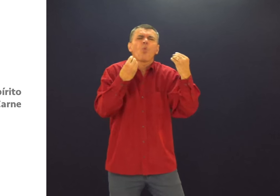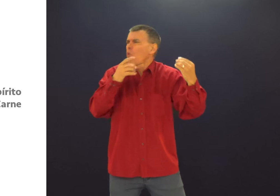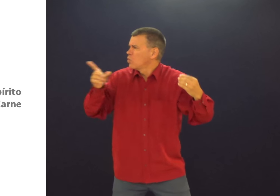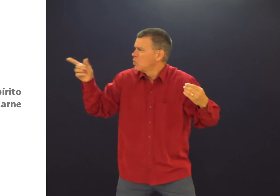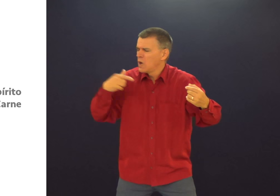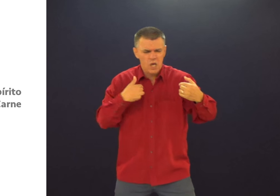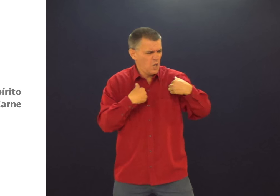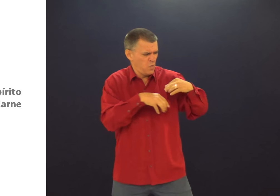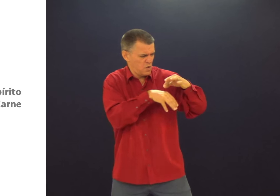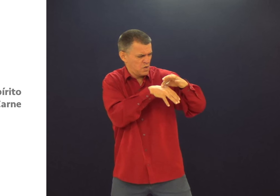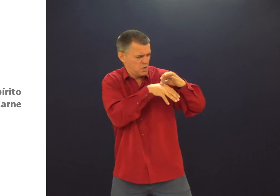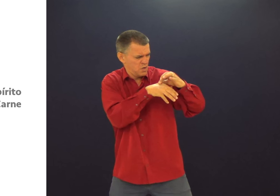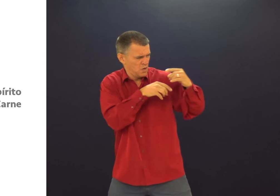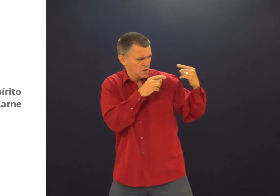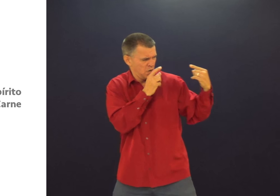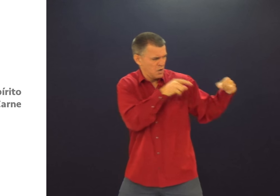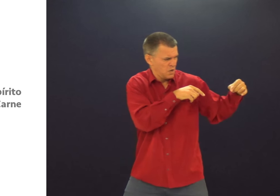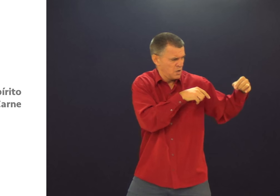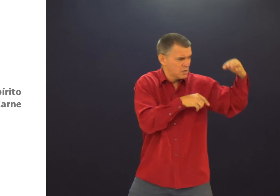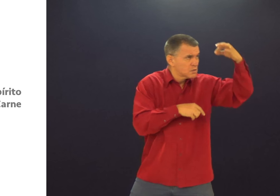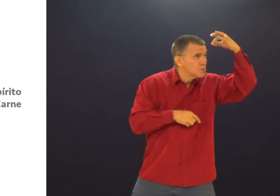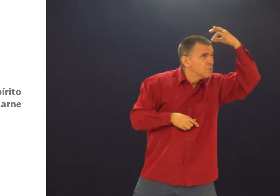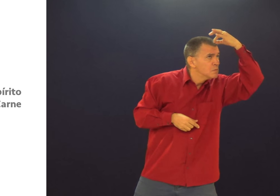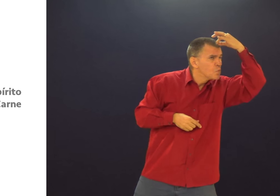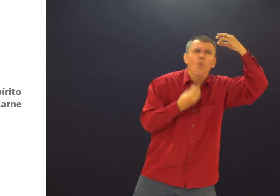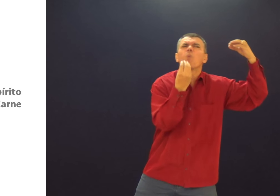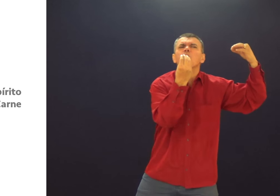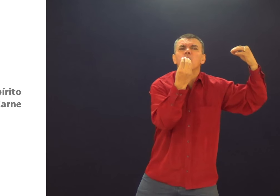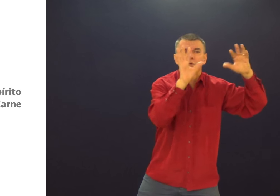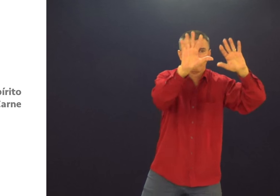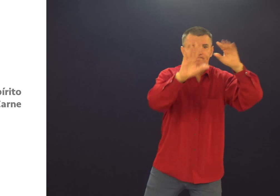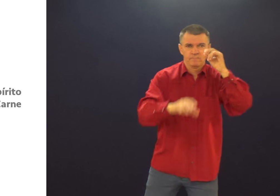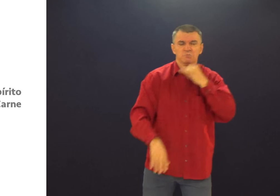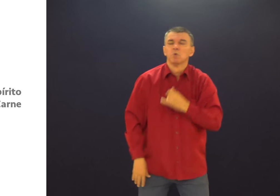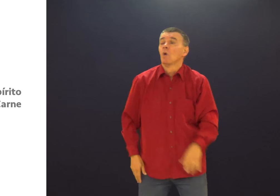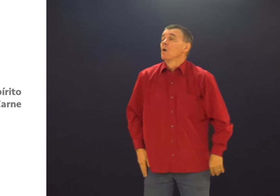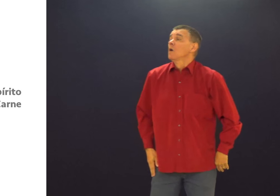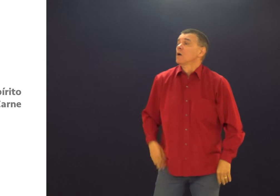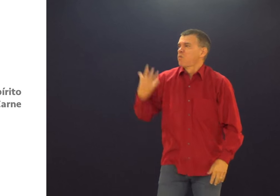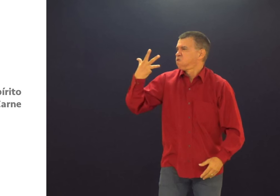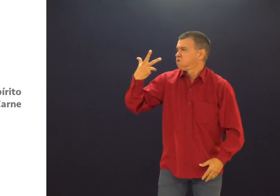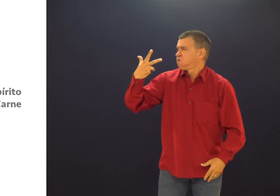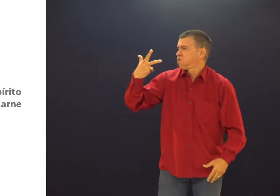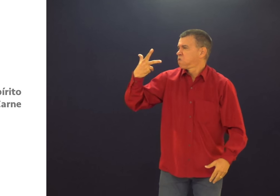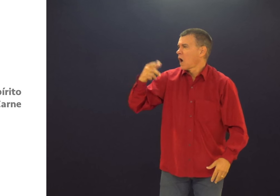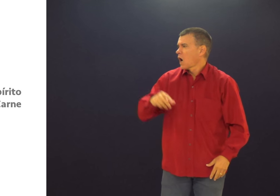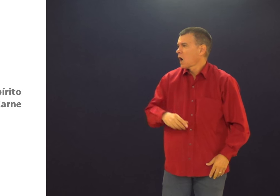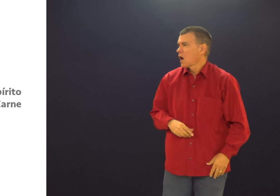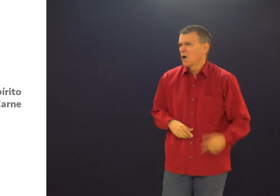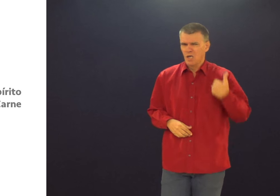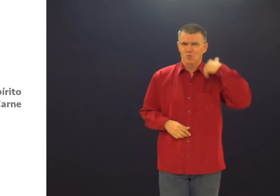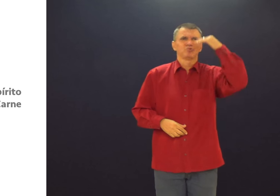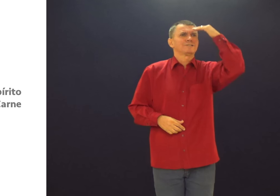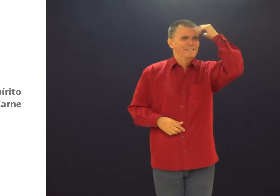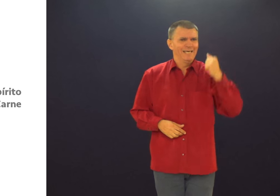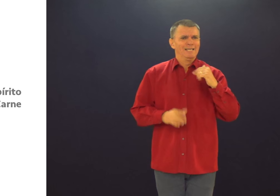Como que isso acontece? Essa luta, essa disputa entre essas duas partes. Estou lá na minha